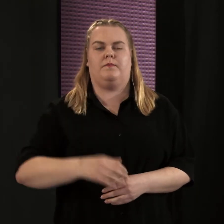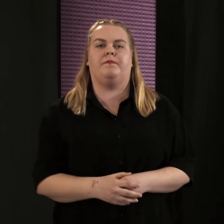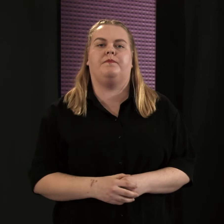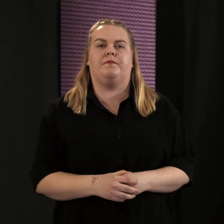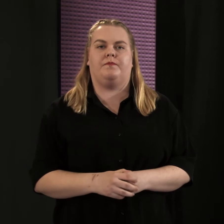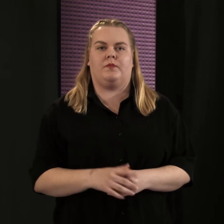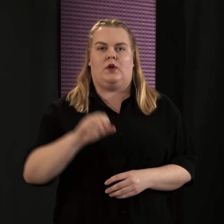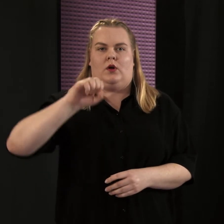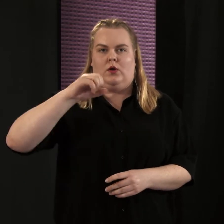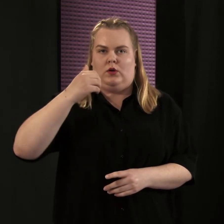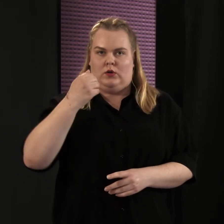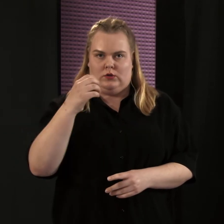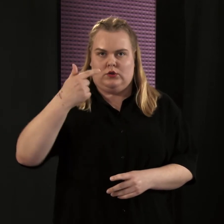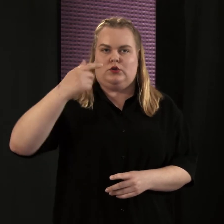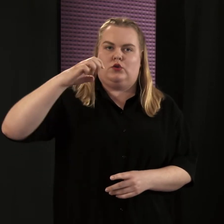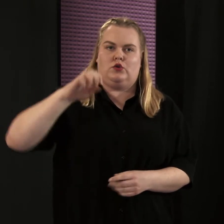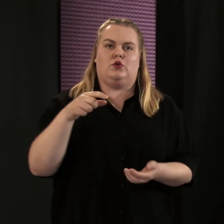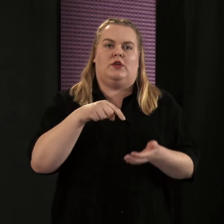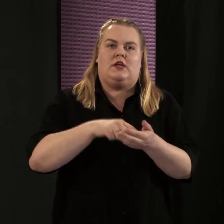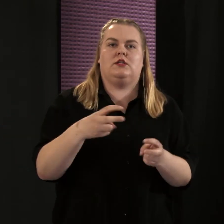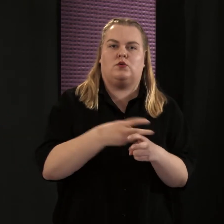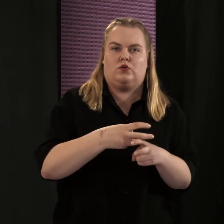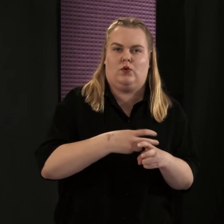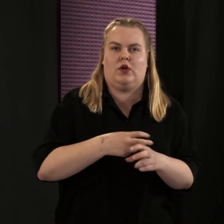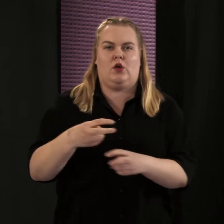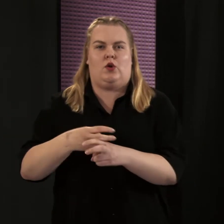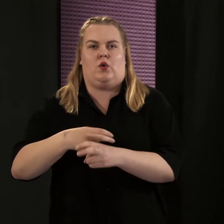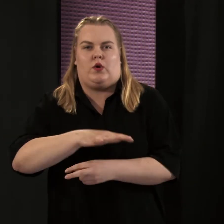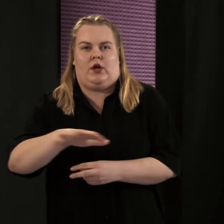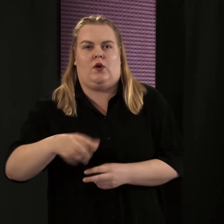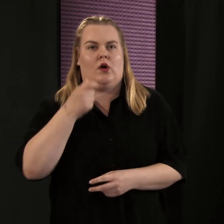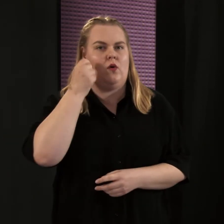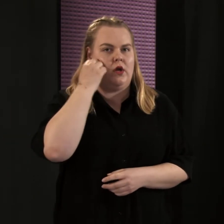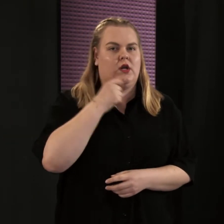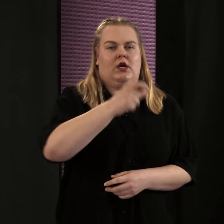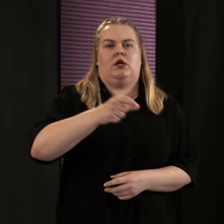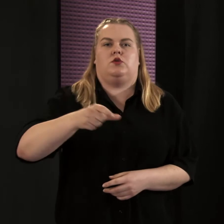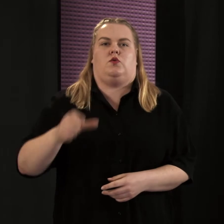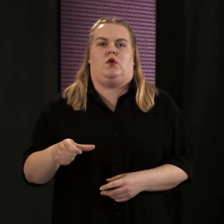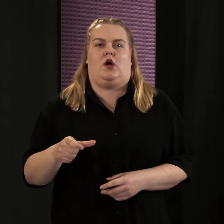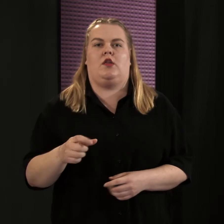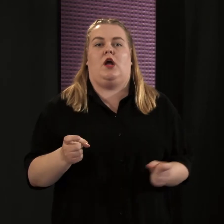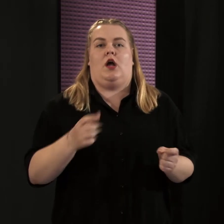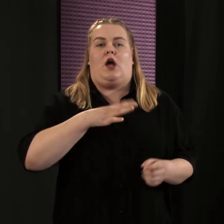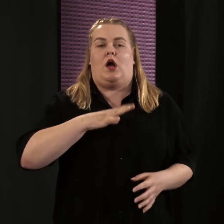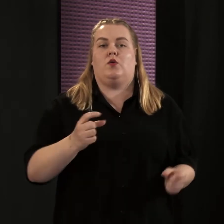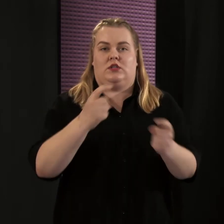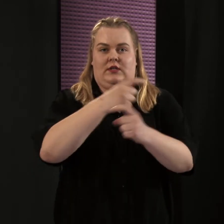Sote-keskuskokeiluissa kokeilualueiden asukkaat ovat voineet halutessaan vaihtaa julkisesta